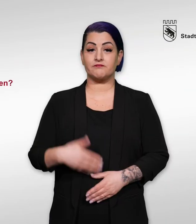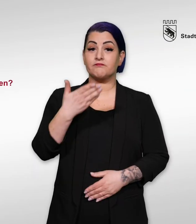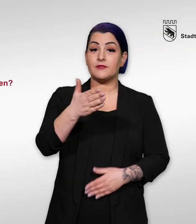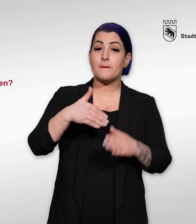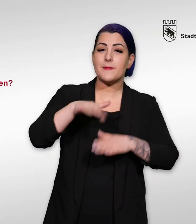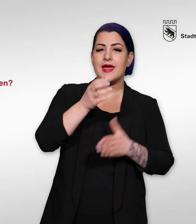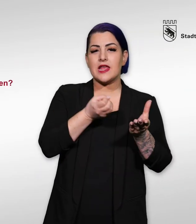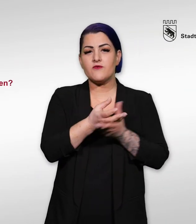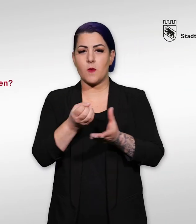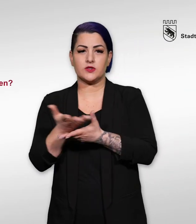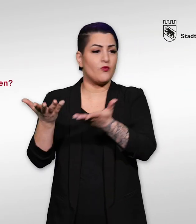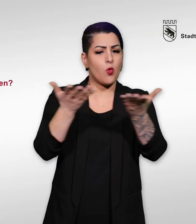Wo finden Sie mehr Informationen?